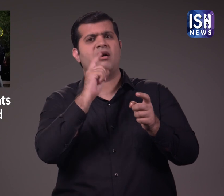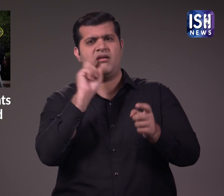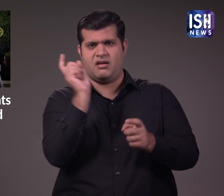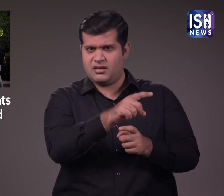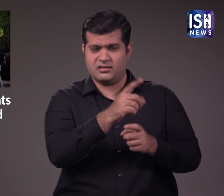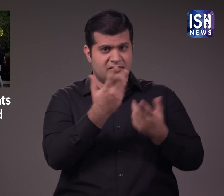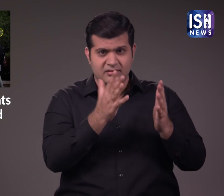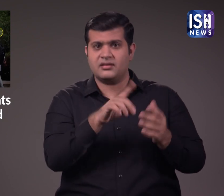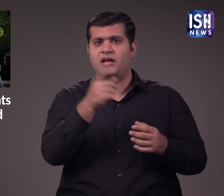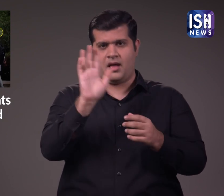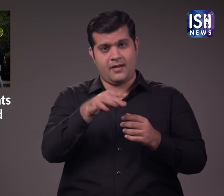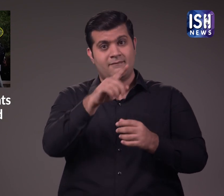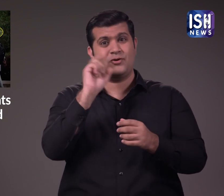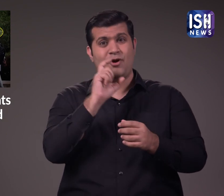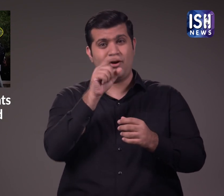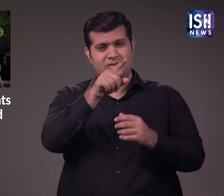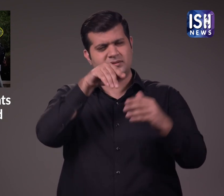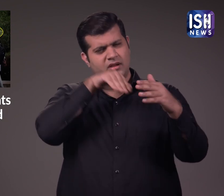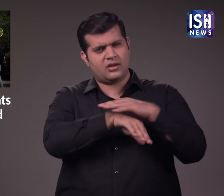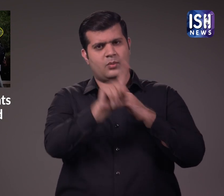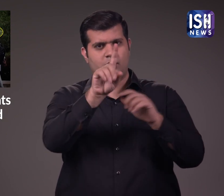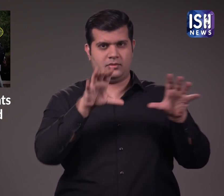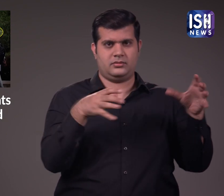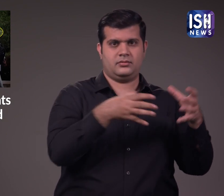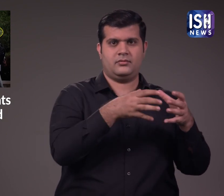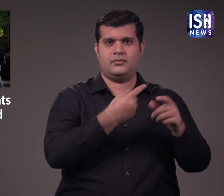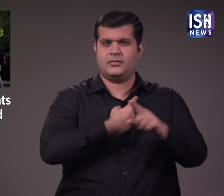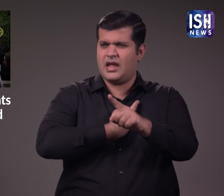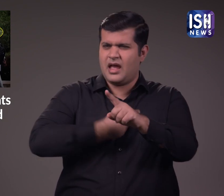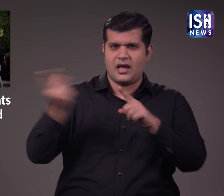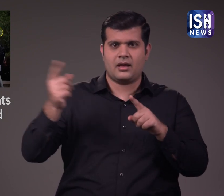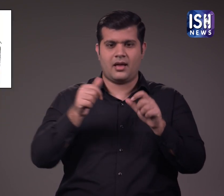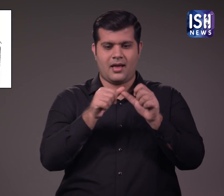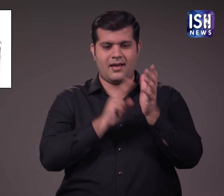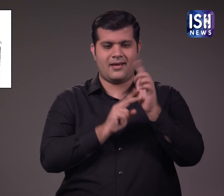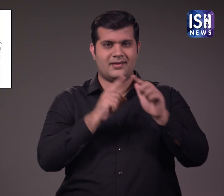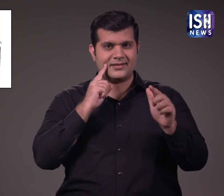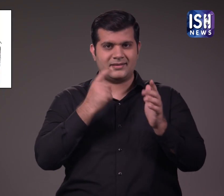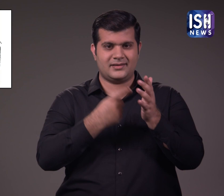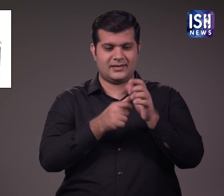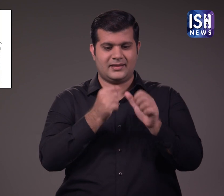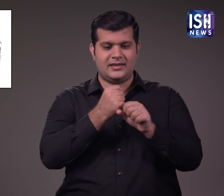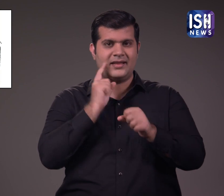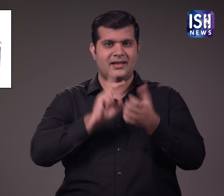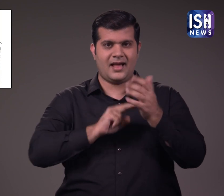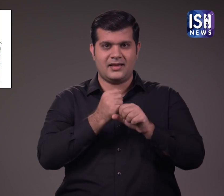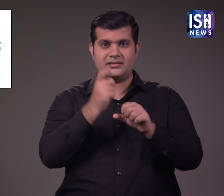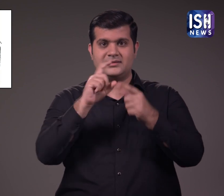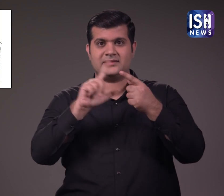अंटी रैगिंग से जो एक समिती है जिसे कॉलेज में स्थापित किया जाता है उससे शिकायत करनी चाहिए